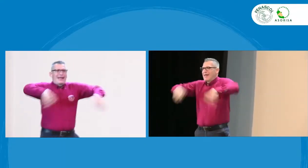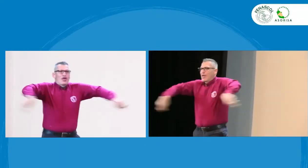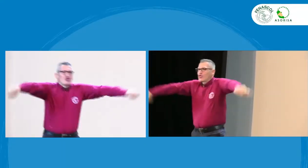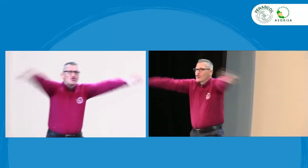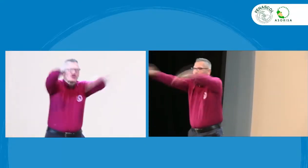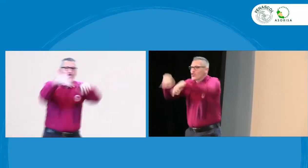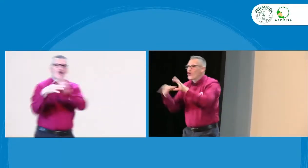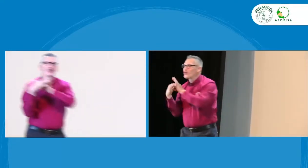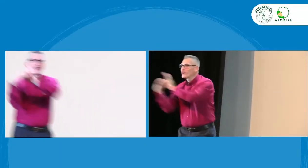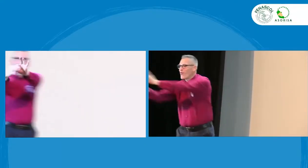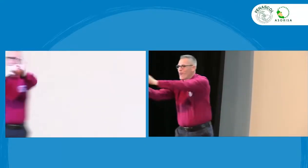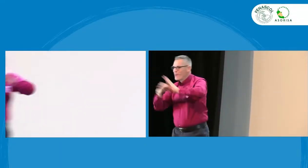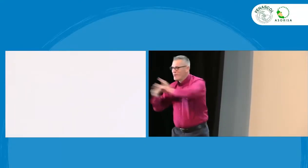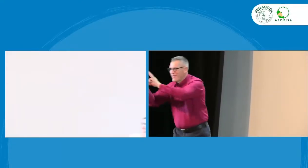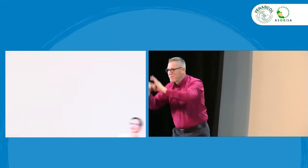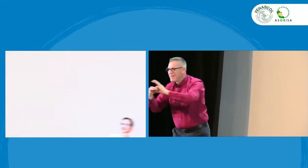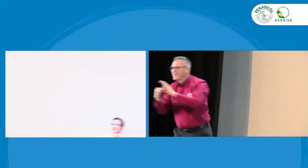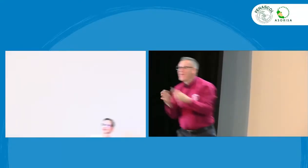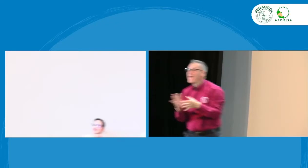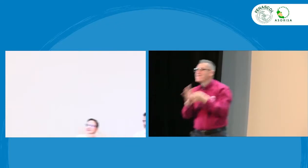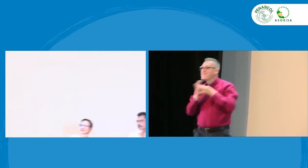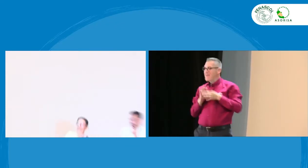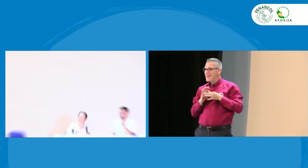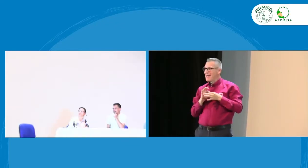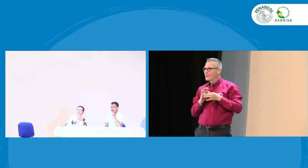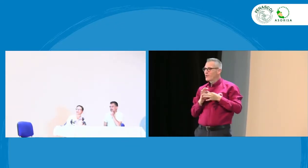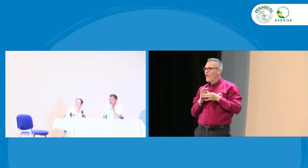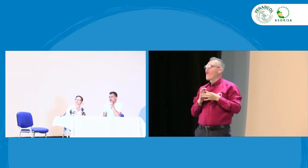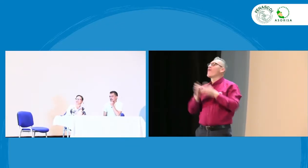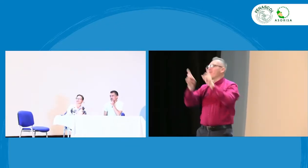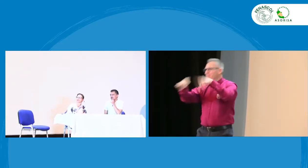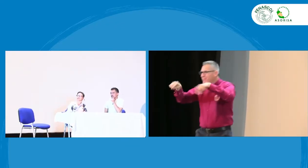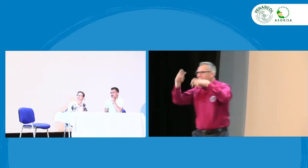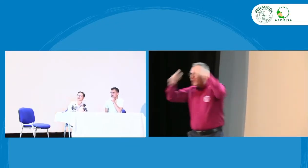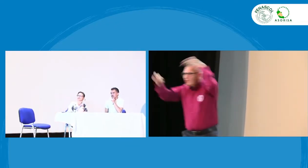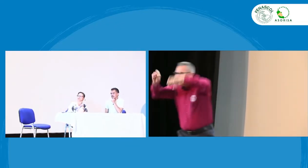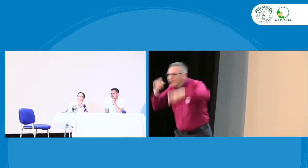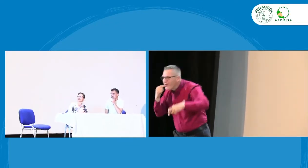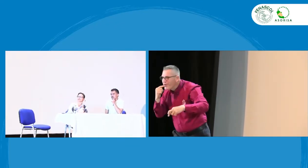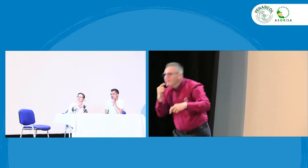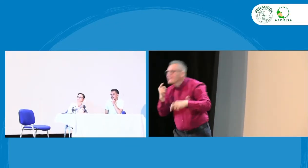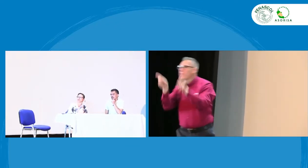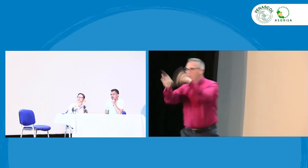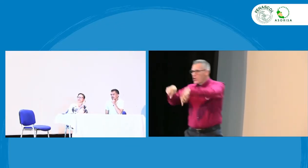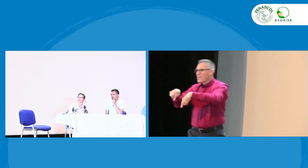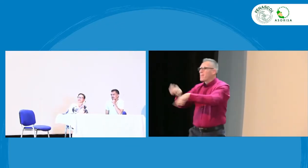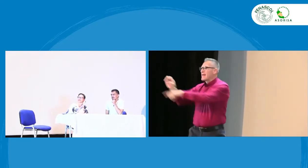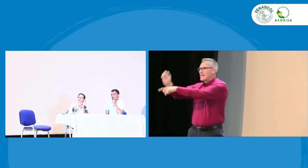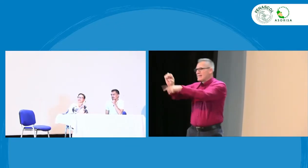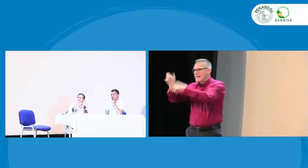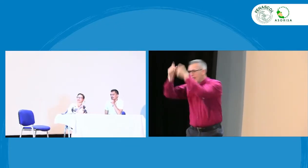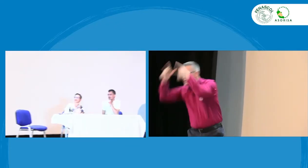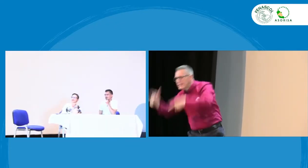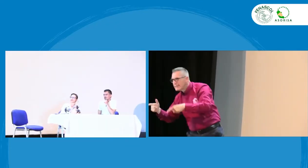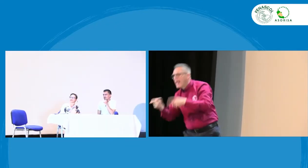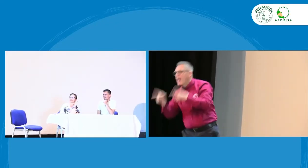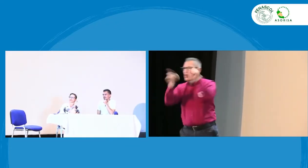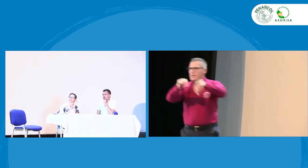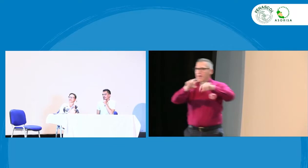son las fallas de ese sistema y pues a nosotros son los que nos compete hacer ese análisis. A FENASCOL